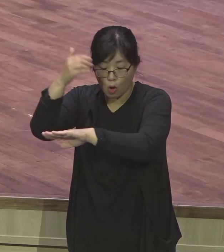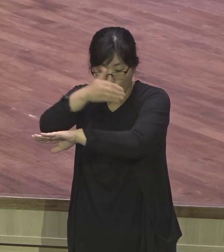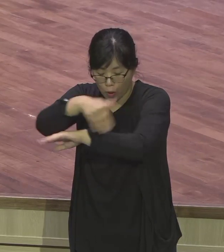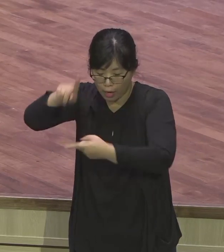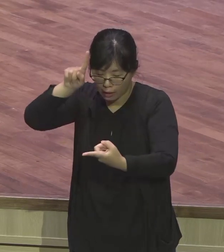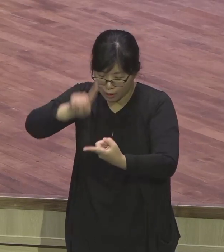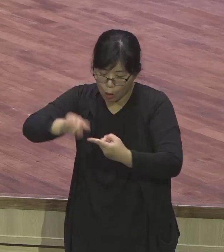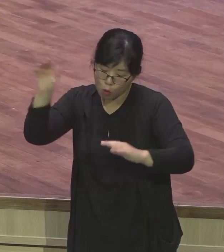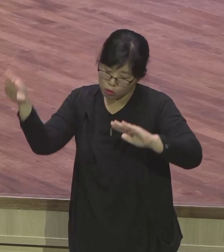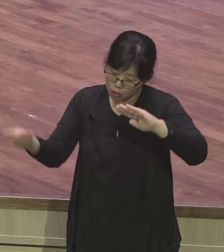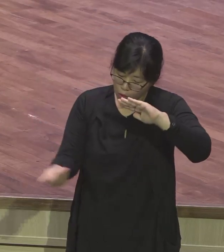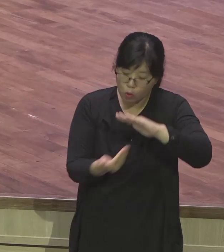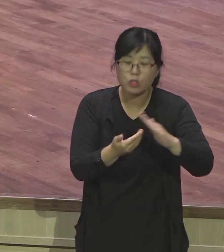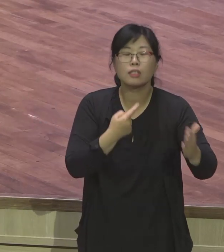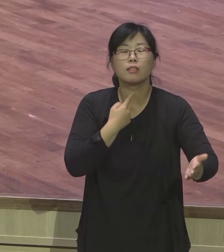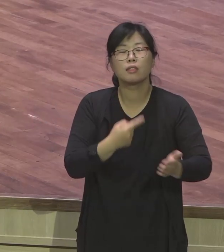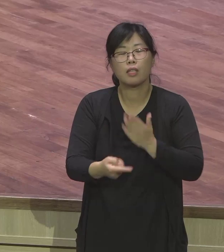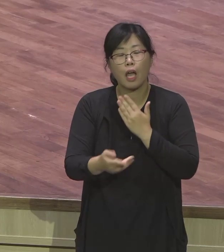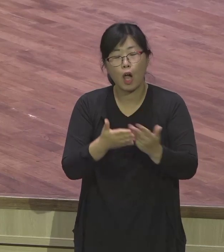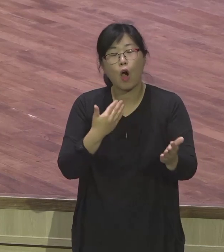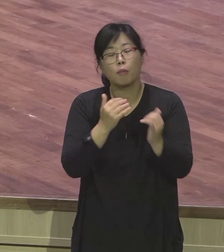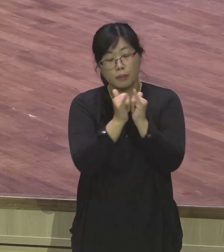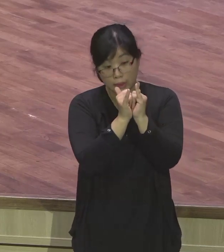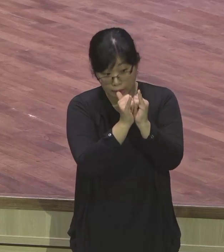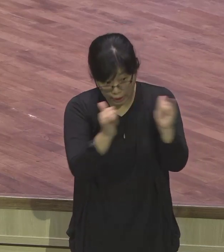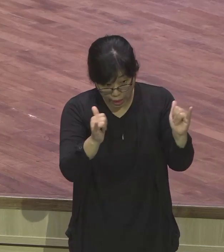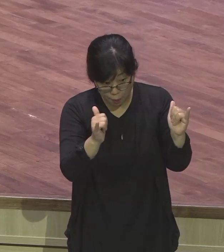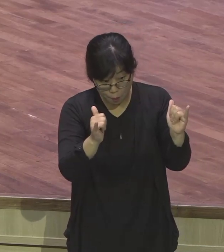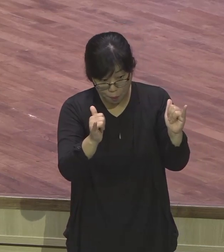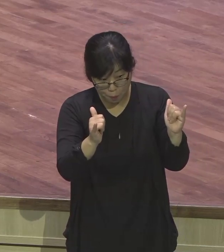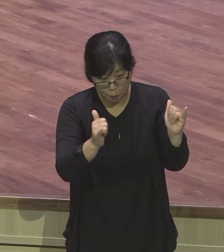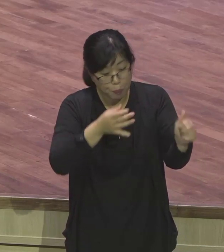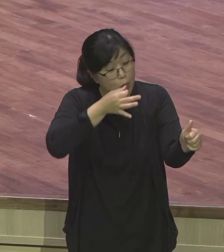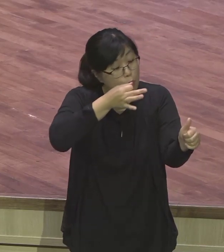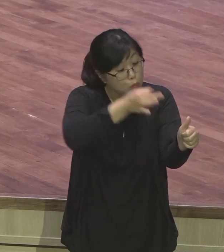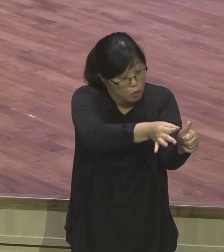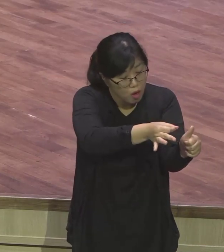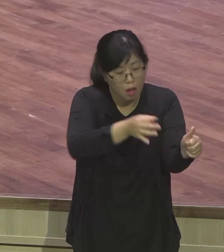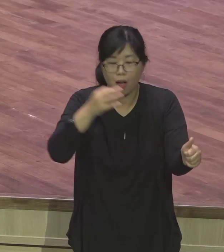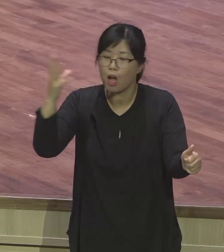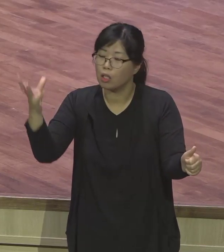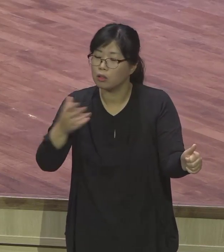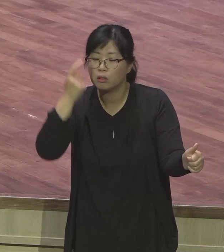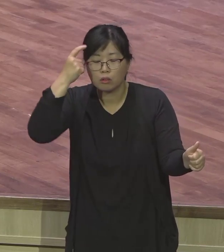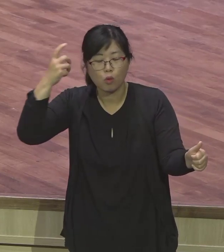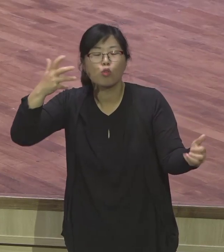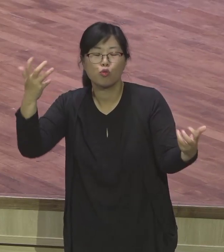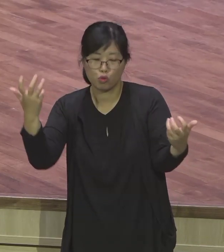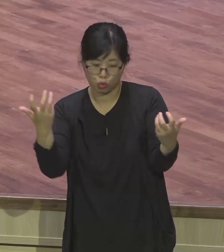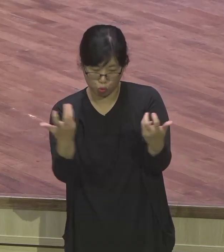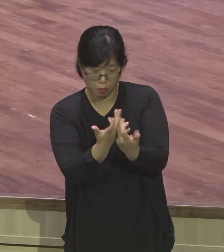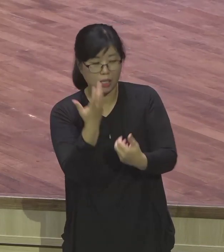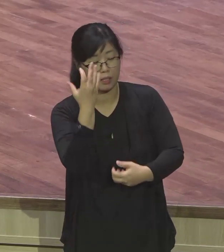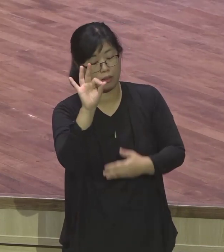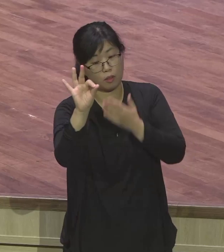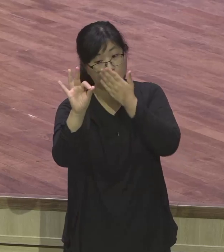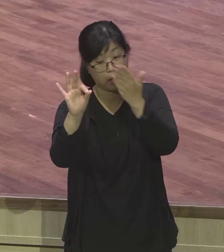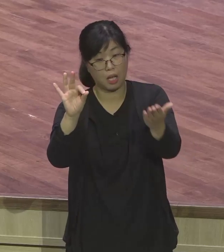삶을 가리켜서 성령 충만한 자의 삶이라 말씀을 듣고 기도하고 그것을 삶 속에